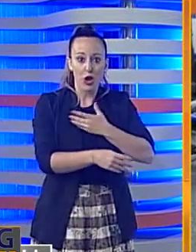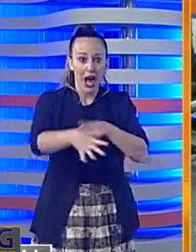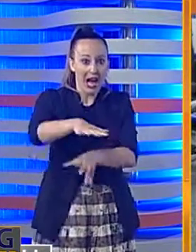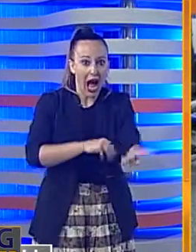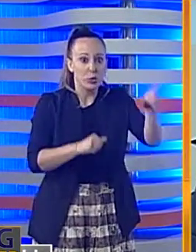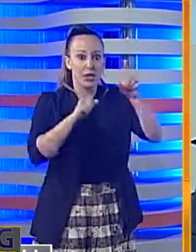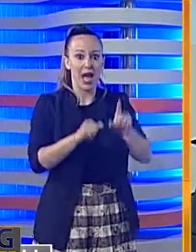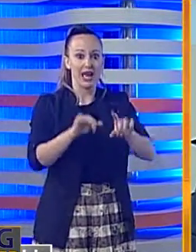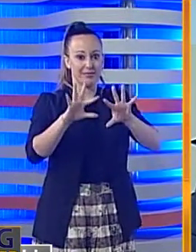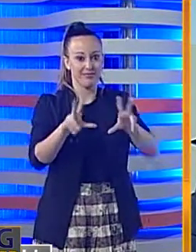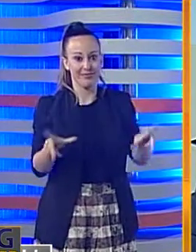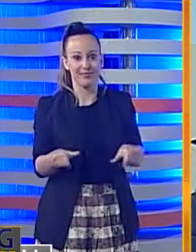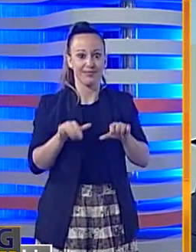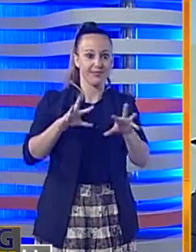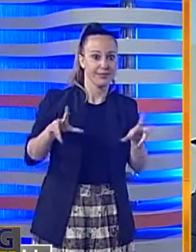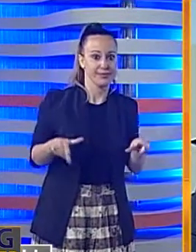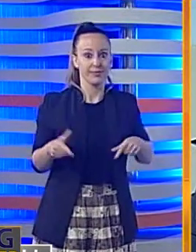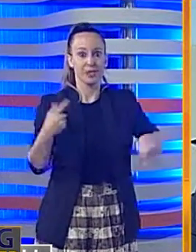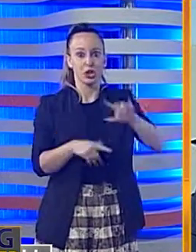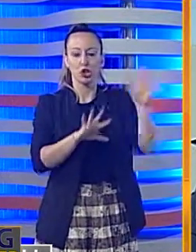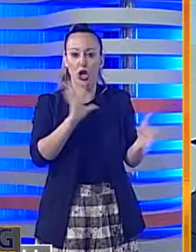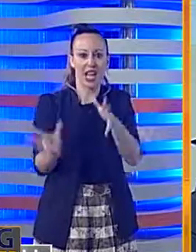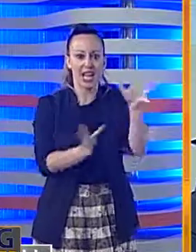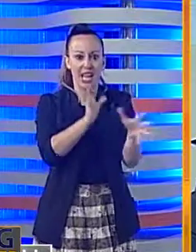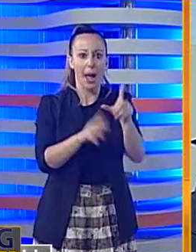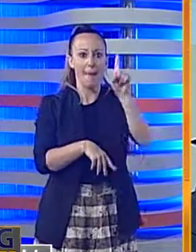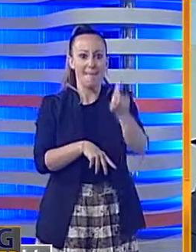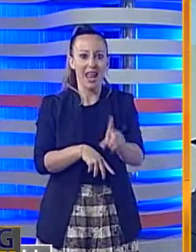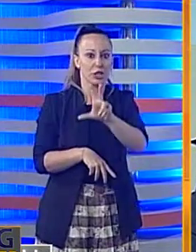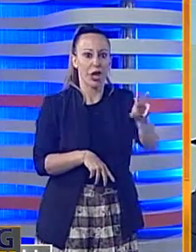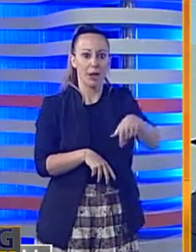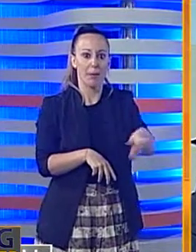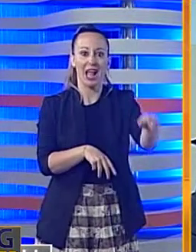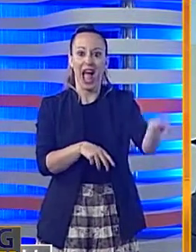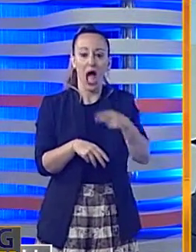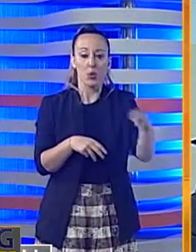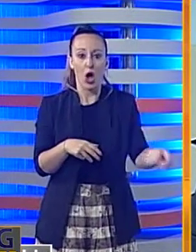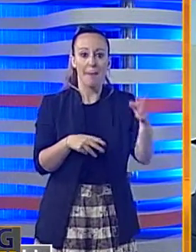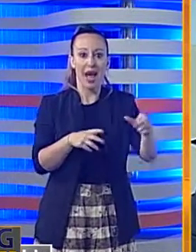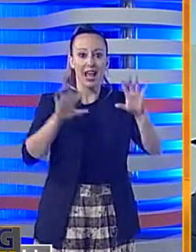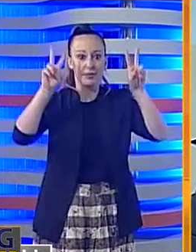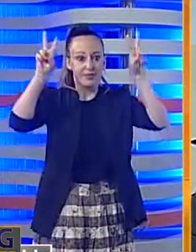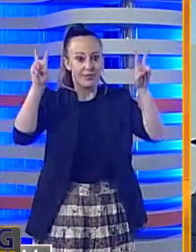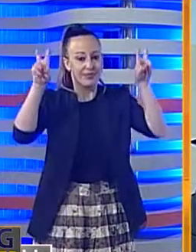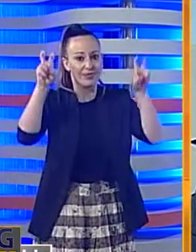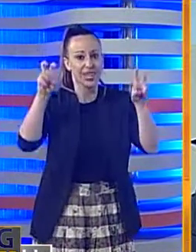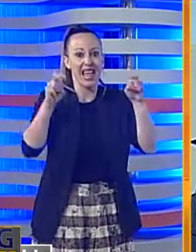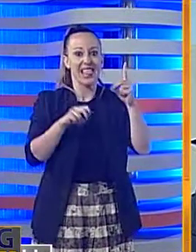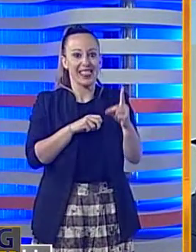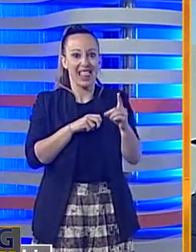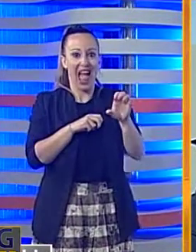Sono accusati di essersi appropriati di circa 130.000 euro